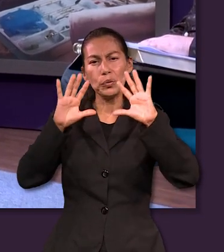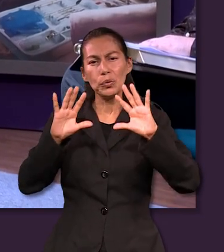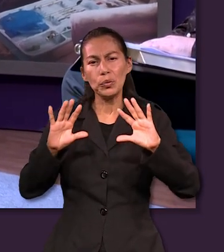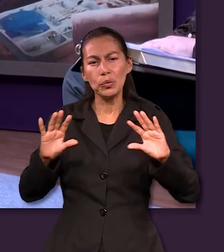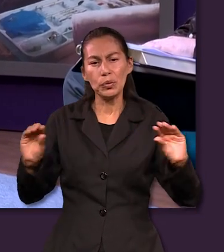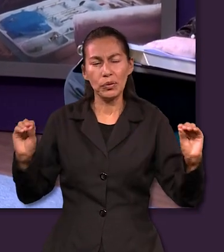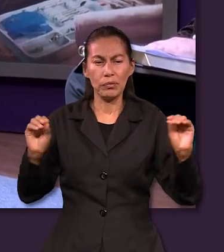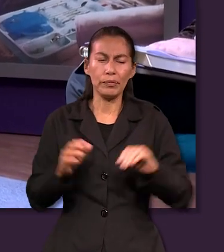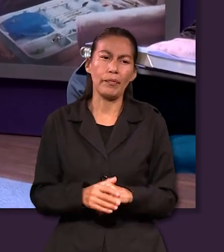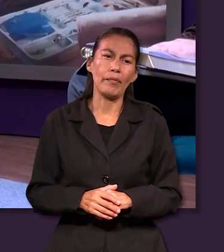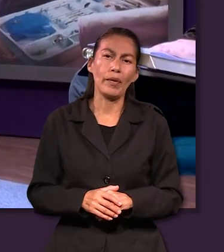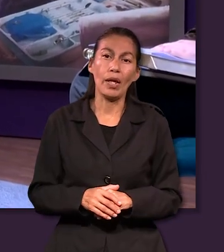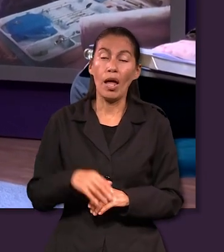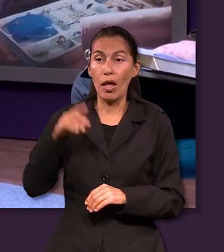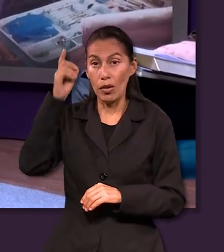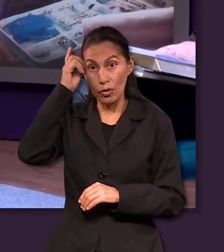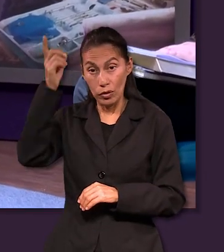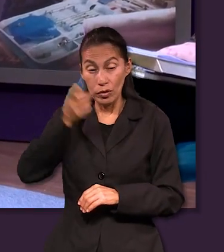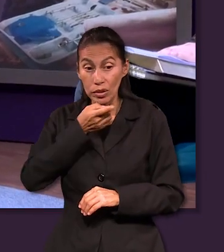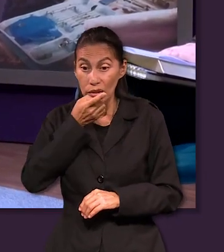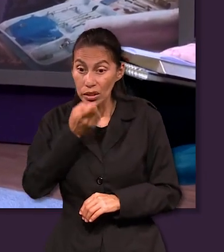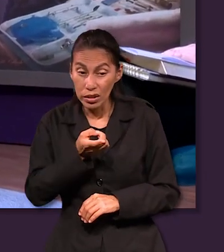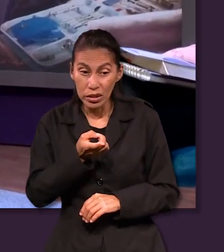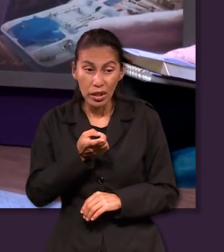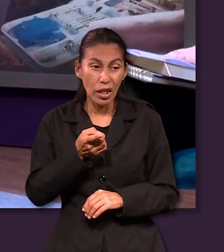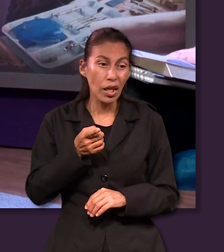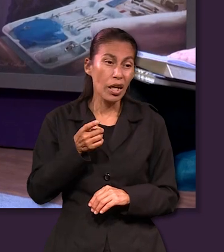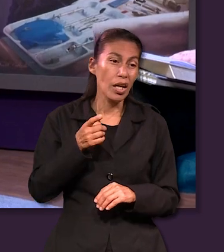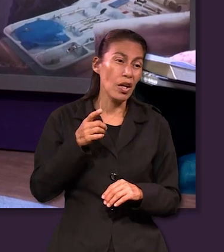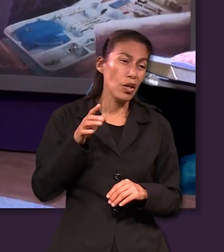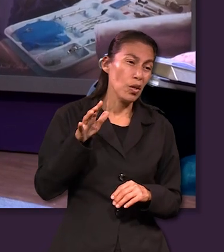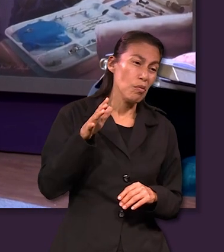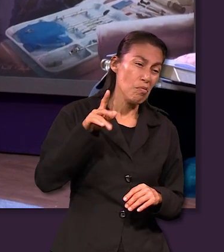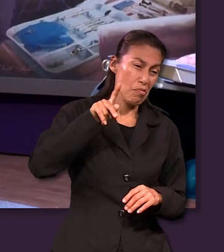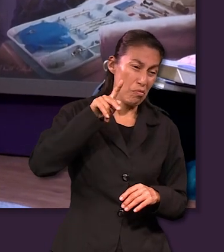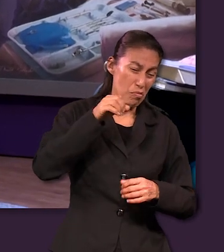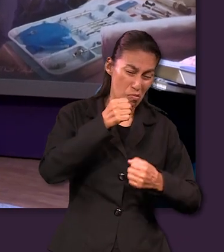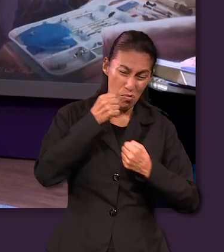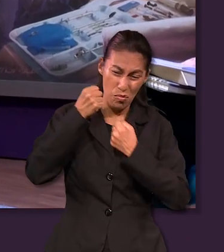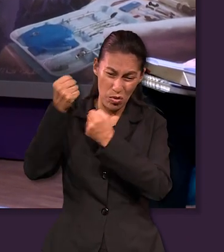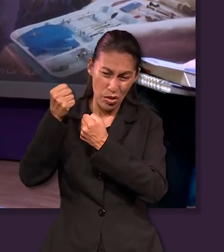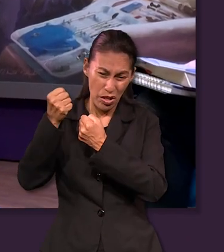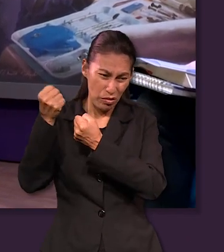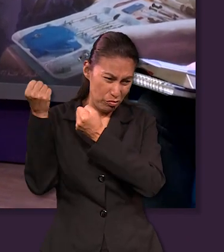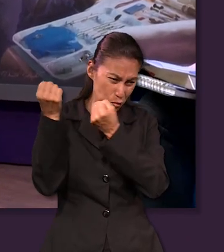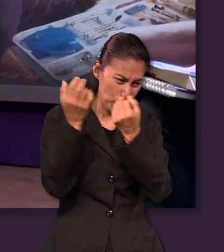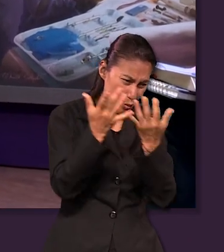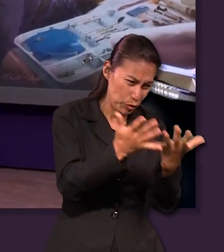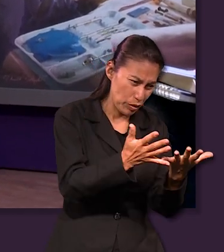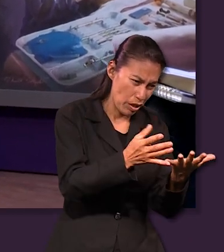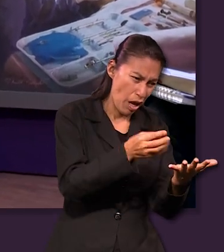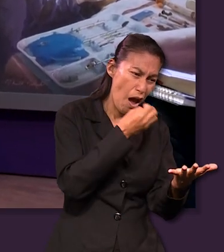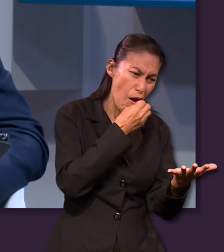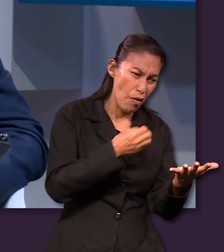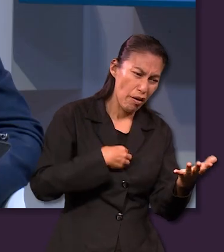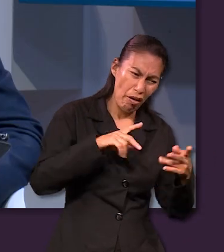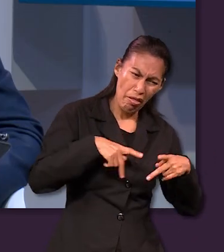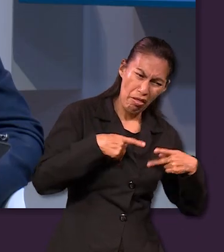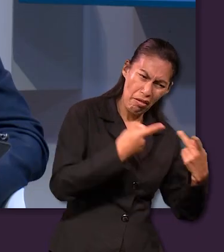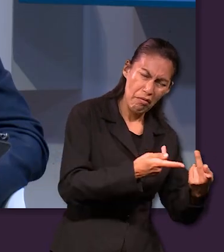porque como es el versículo porque mi poder se perfecciona en la debilidad necesitamos pasar por pruebas necesitamos ser purificados para